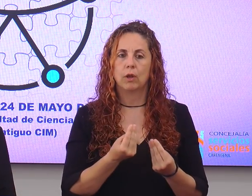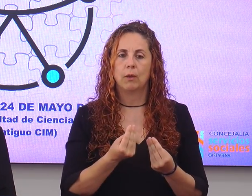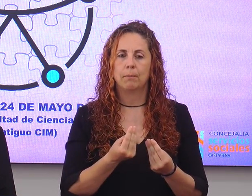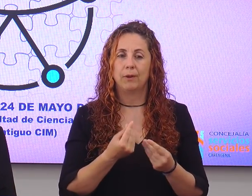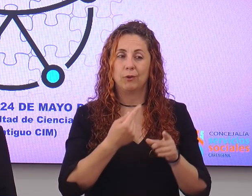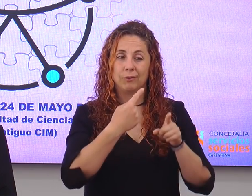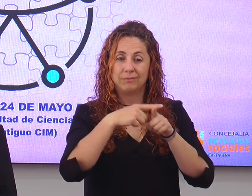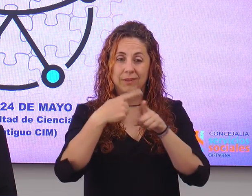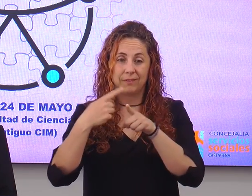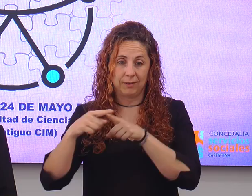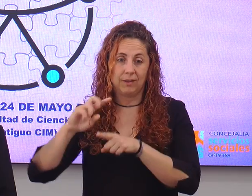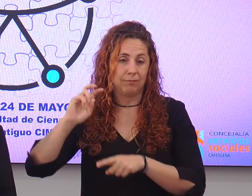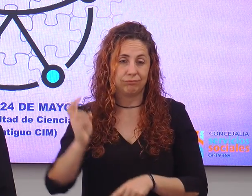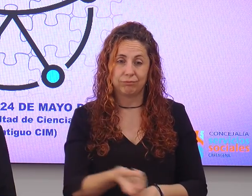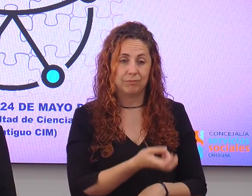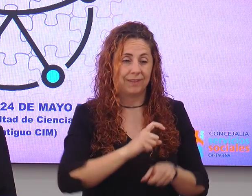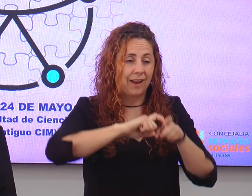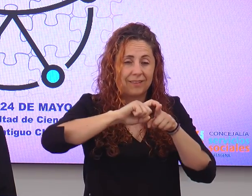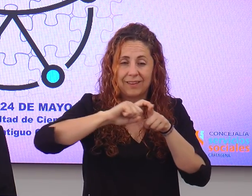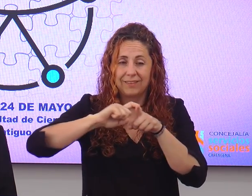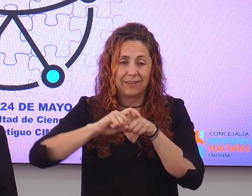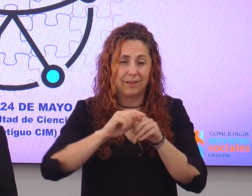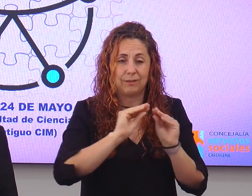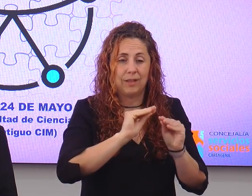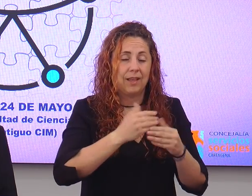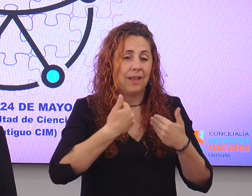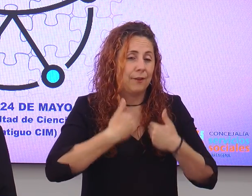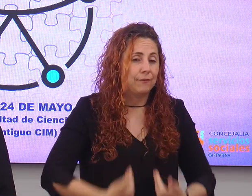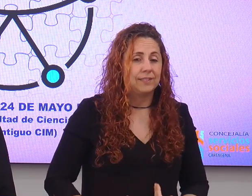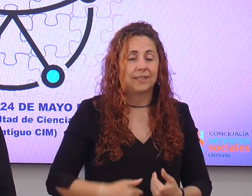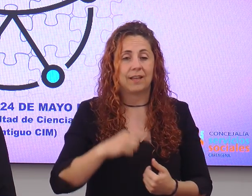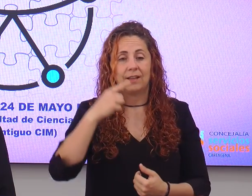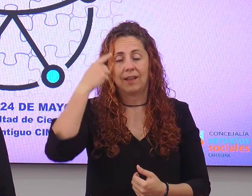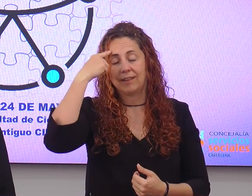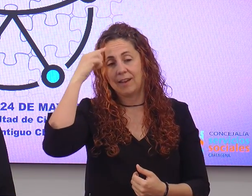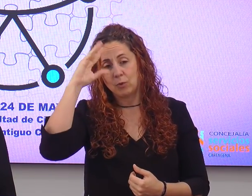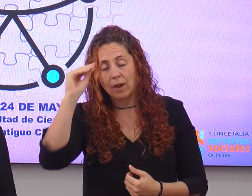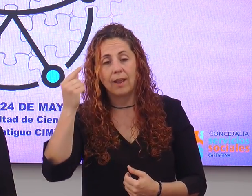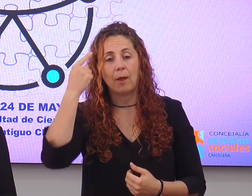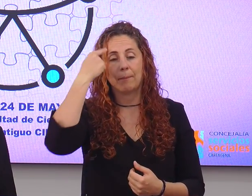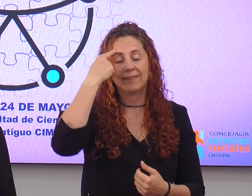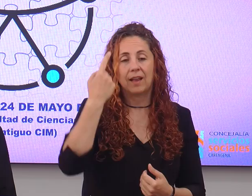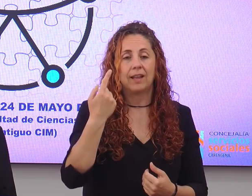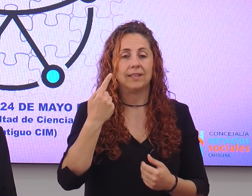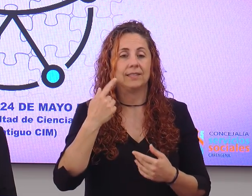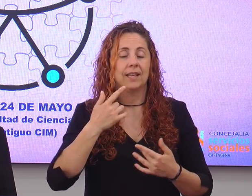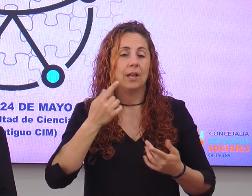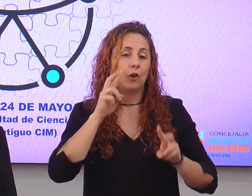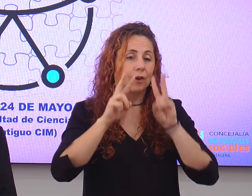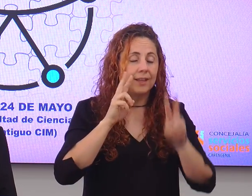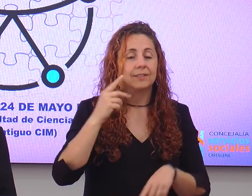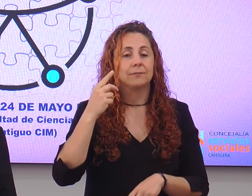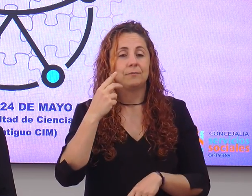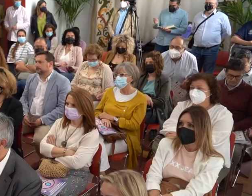heterogéneo, con diferentes características físicas, intelectuales, mentales, sensoriales,